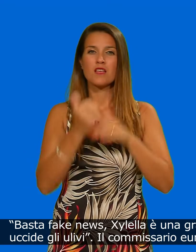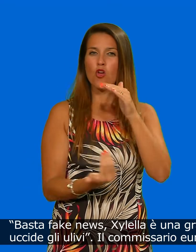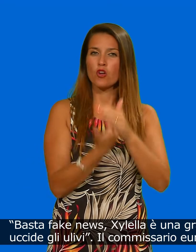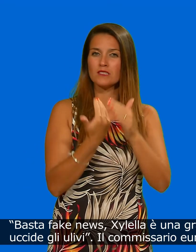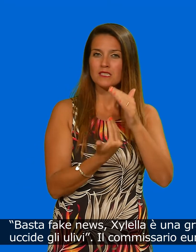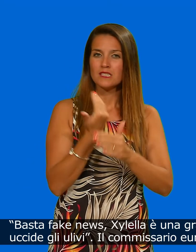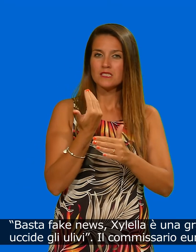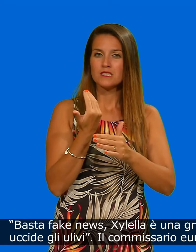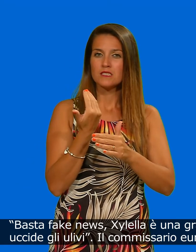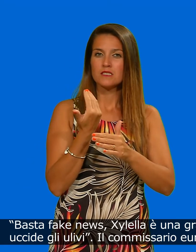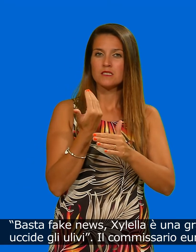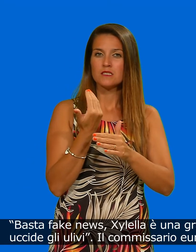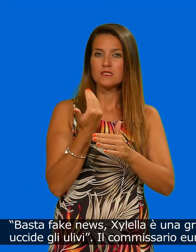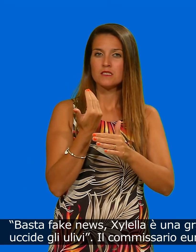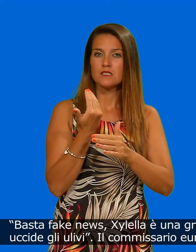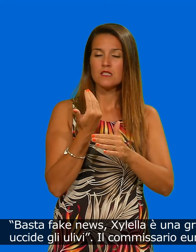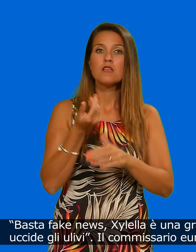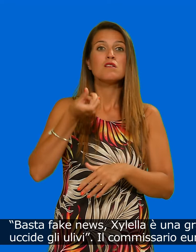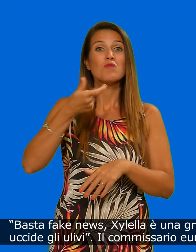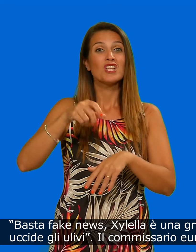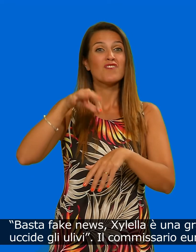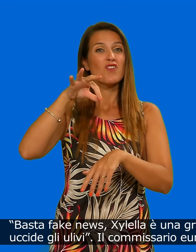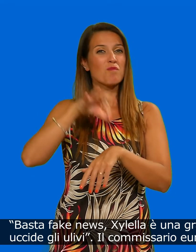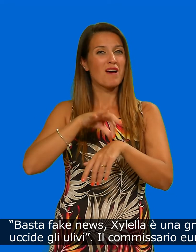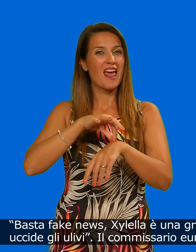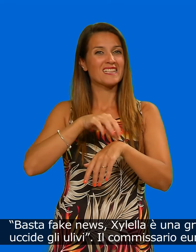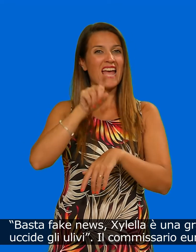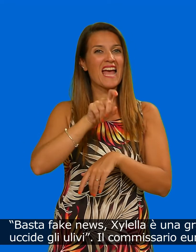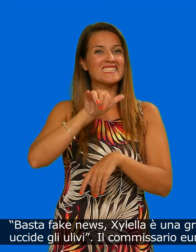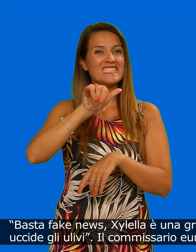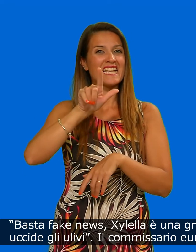Xylella è una grave malattia delle piante che uccide gli olivi.